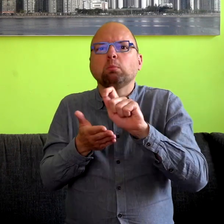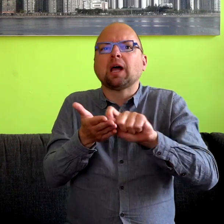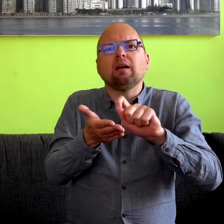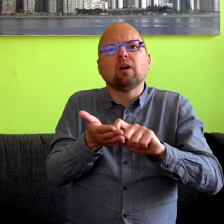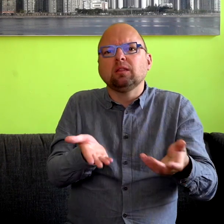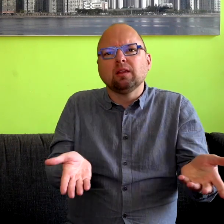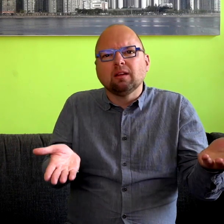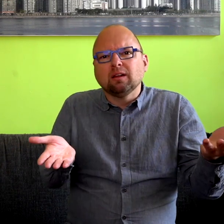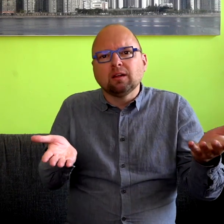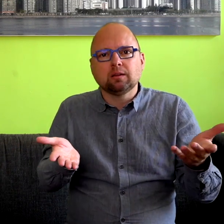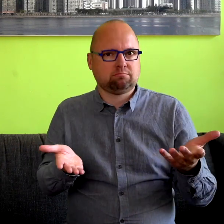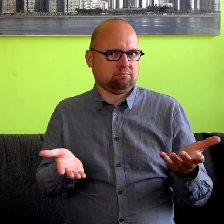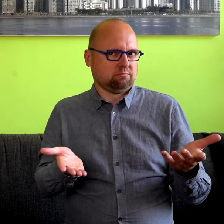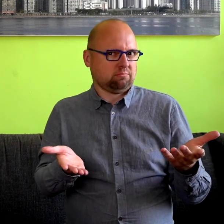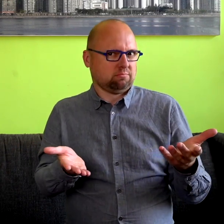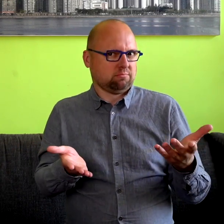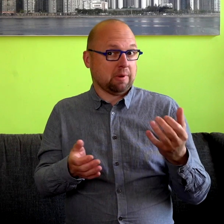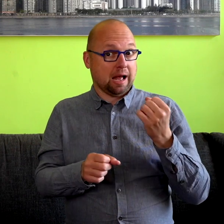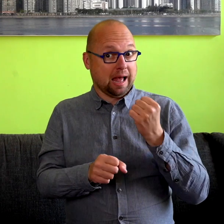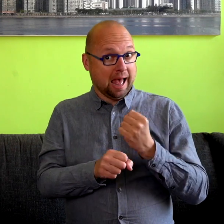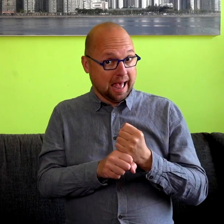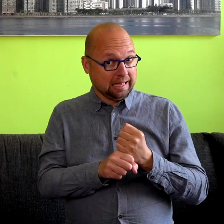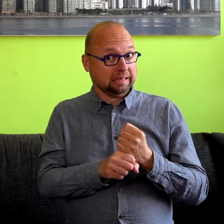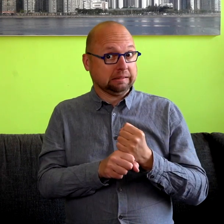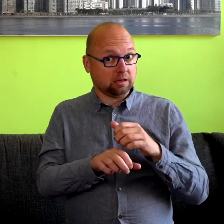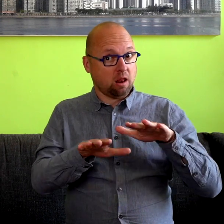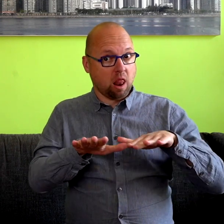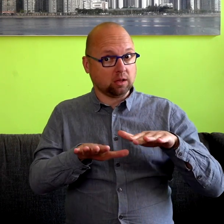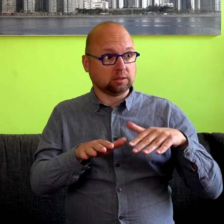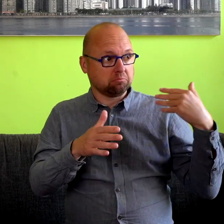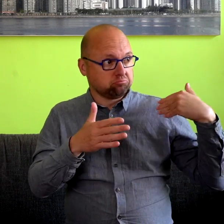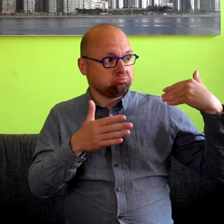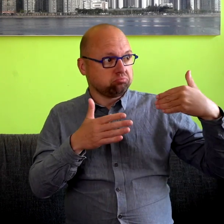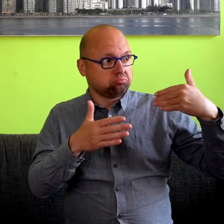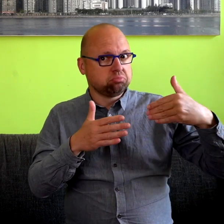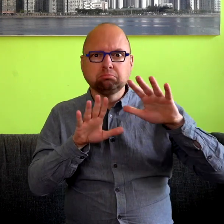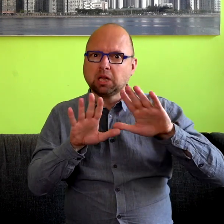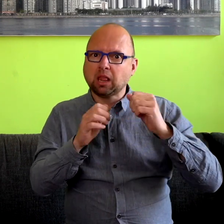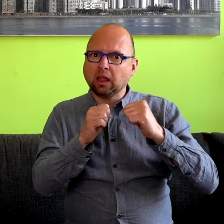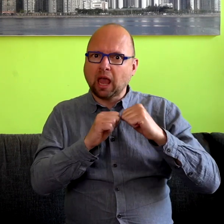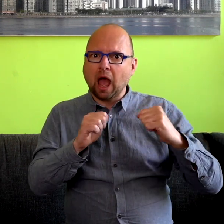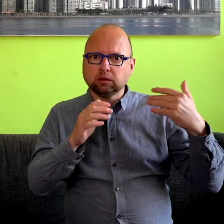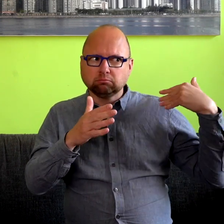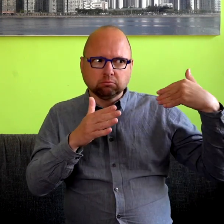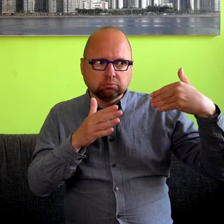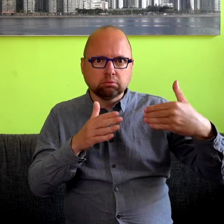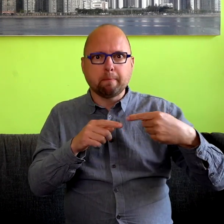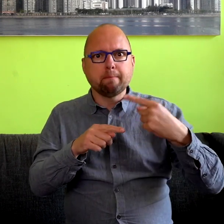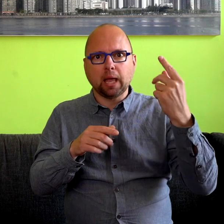laatste, nou, tientallen jaren in de wetenschap steeds meer erkenning gekregen van hoeveel informatie daar wel in